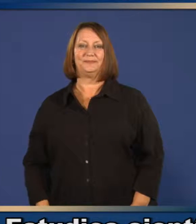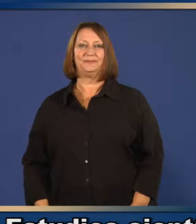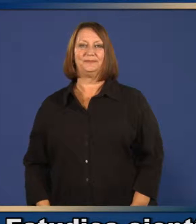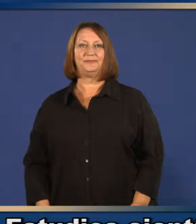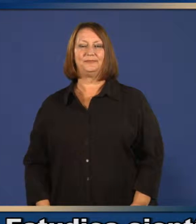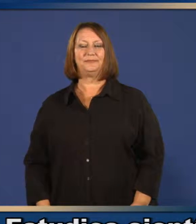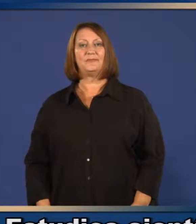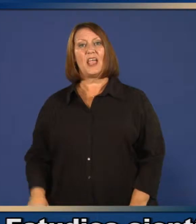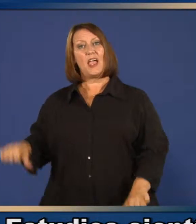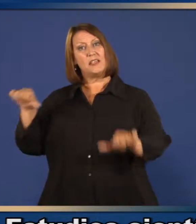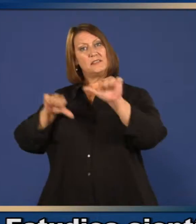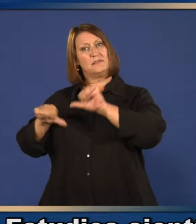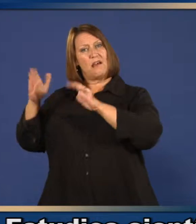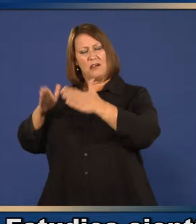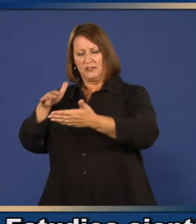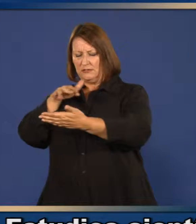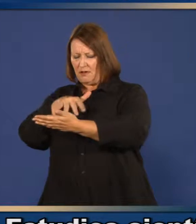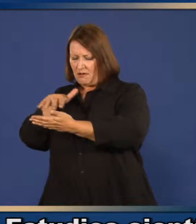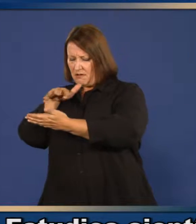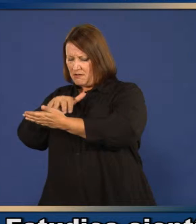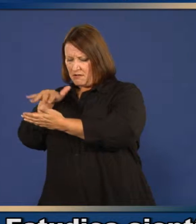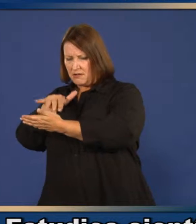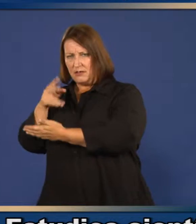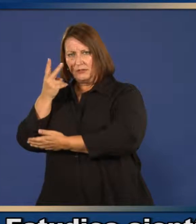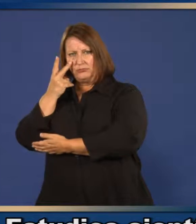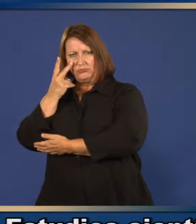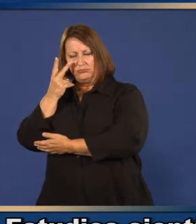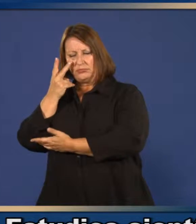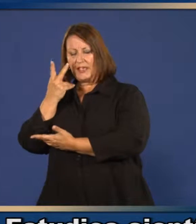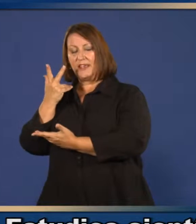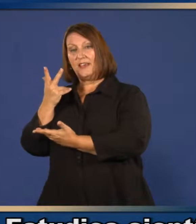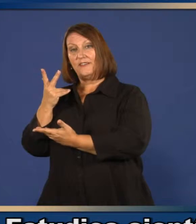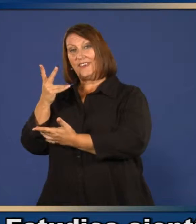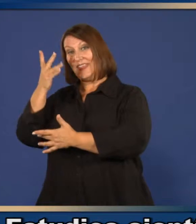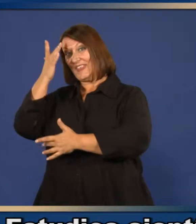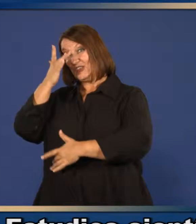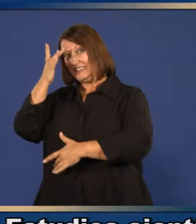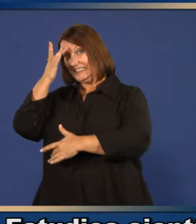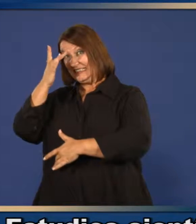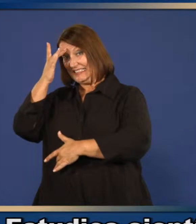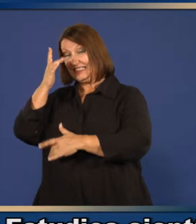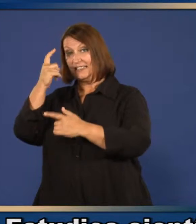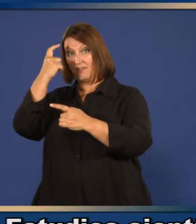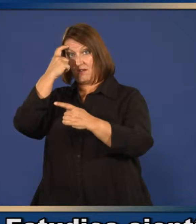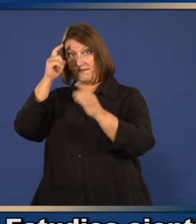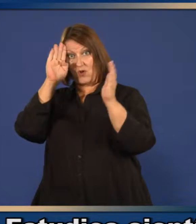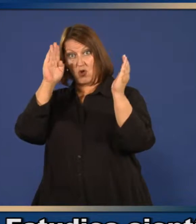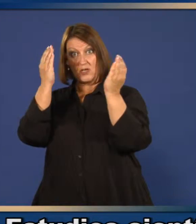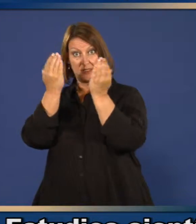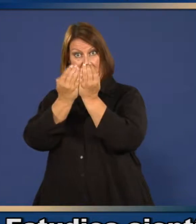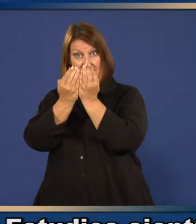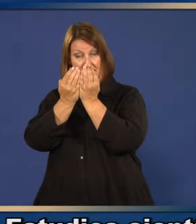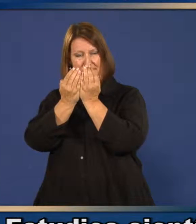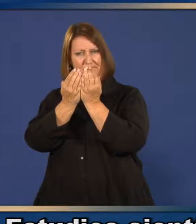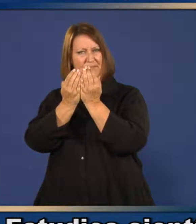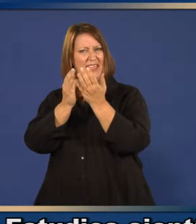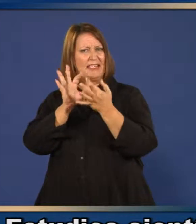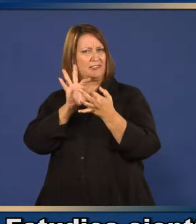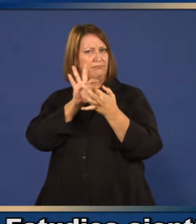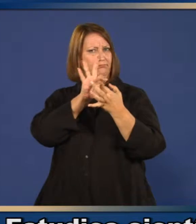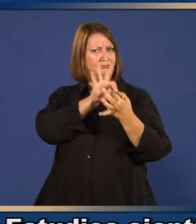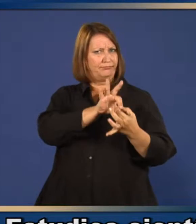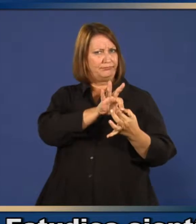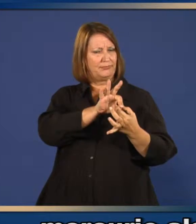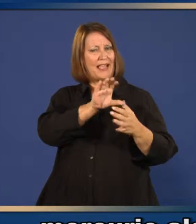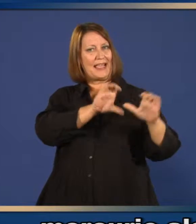científicos válidos han mostrado que no hay enlace entre el autismo y el timorosal, un conservador